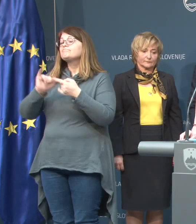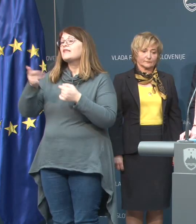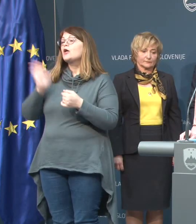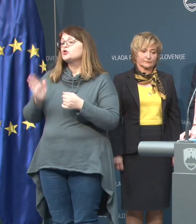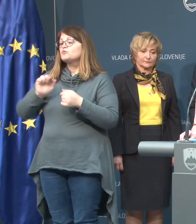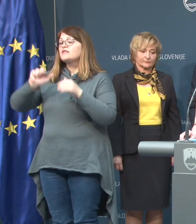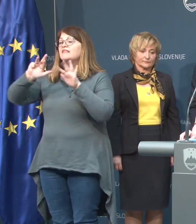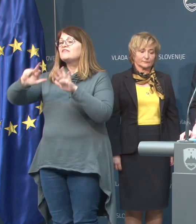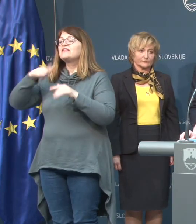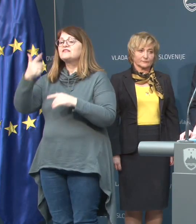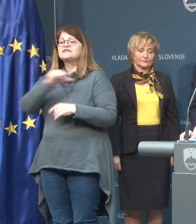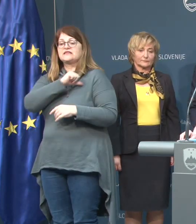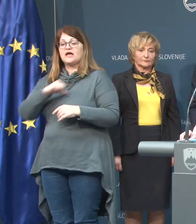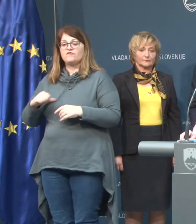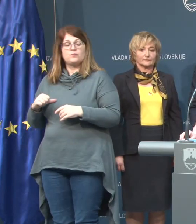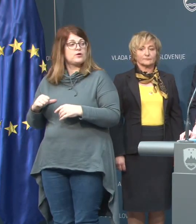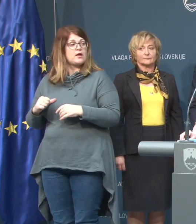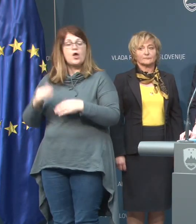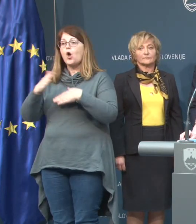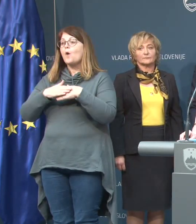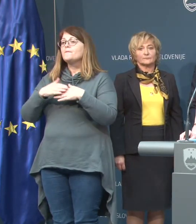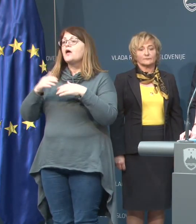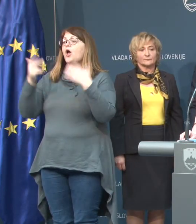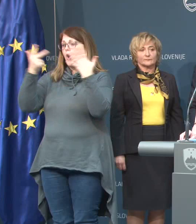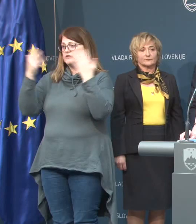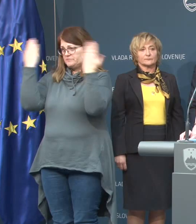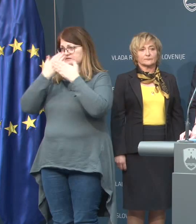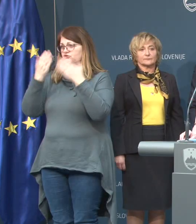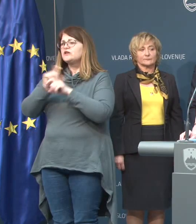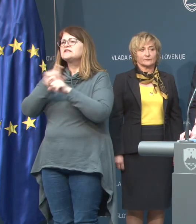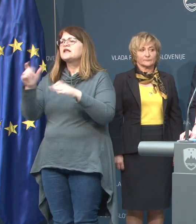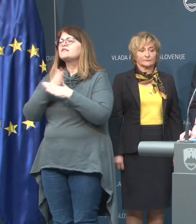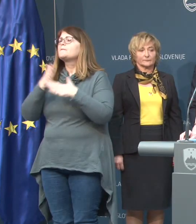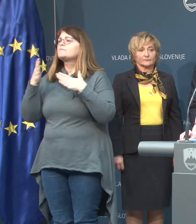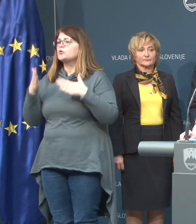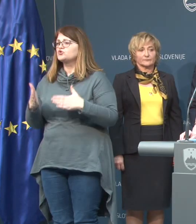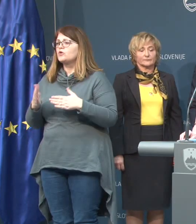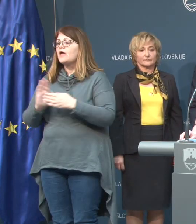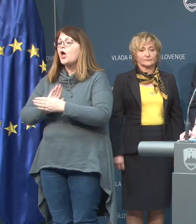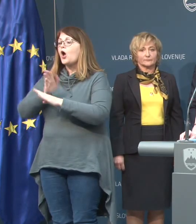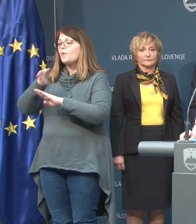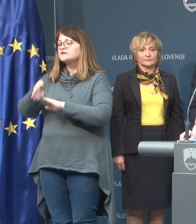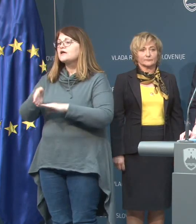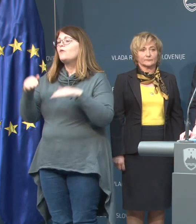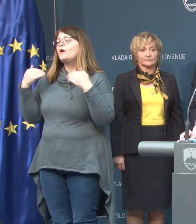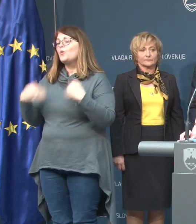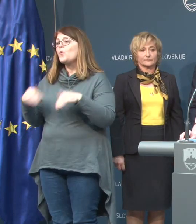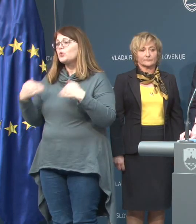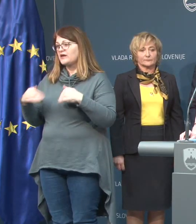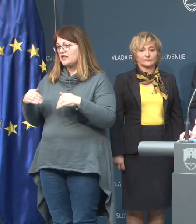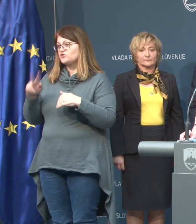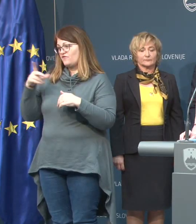29. februarja ob 20. uri zaradi poškodbe obiskal urgenco,